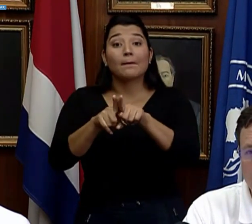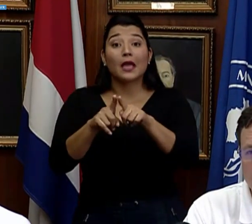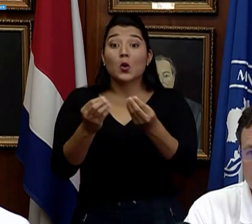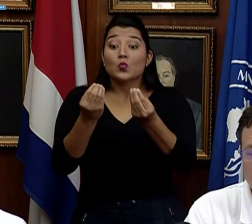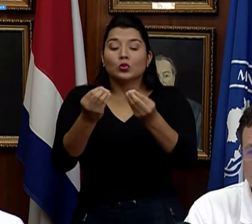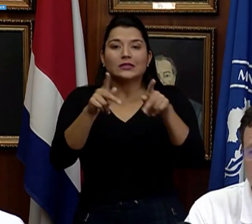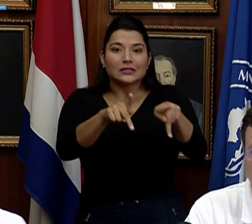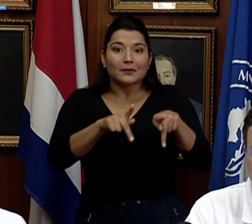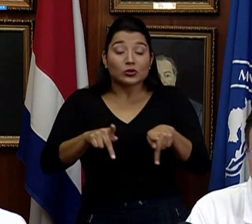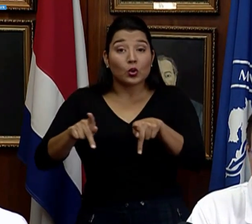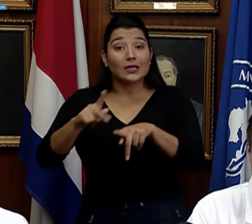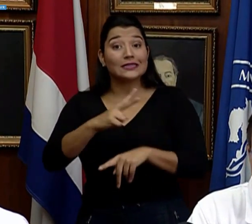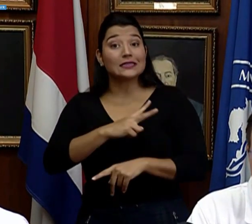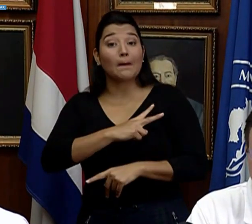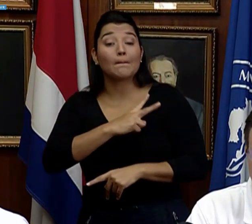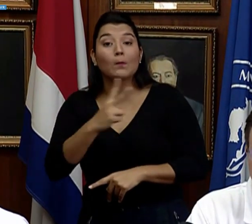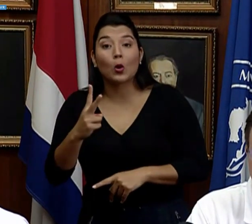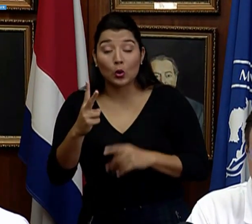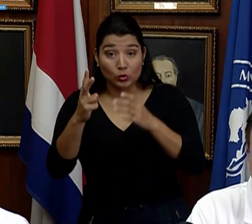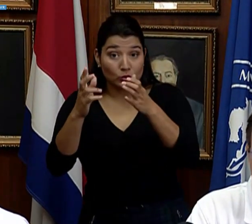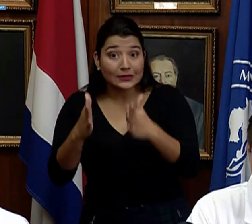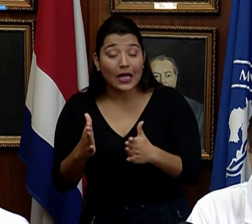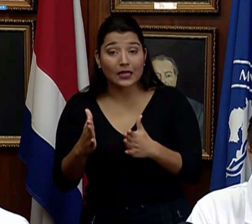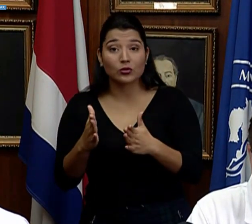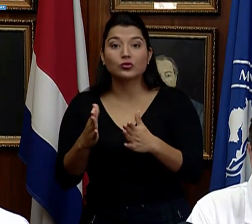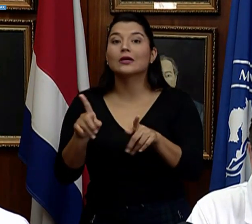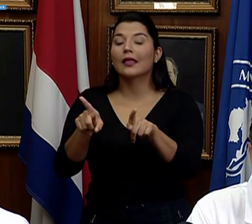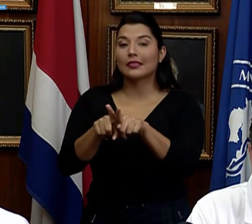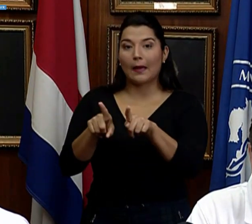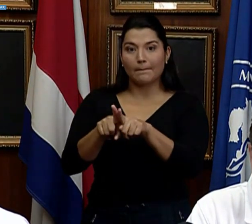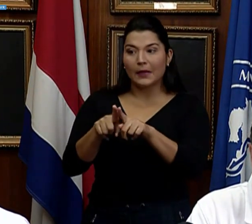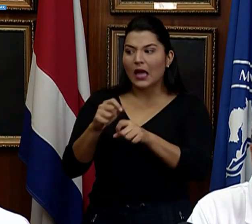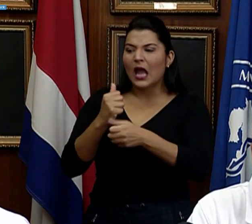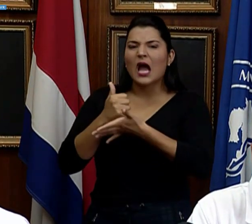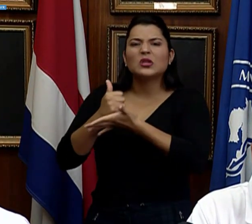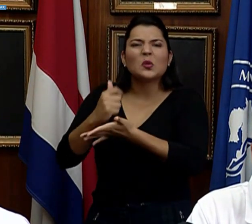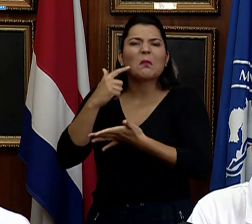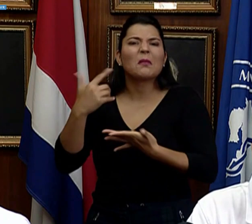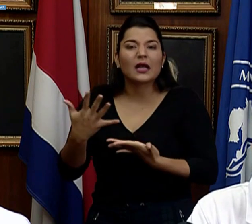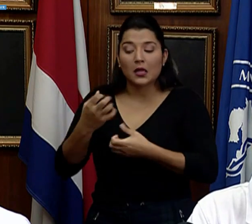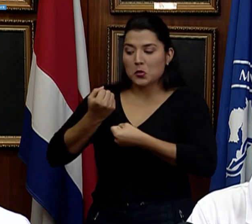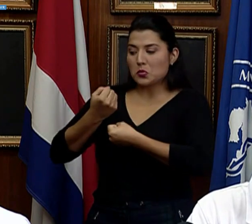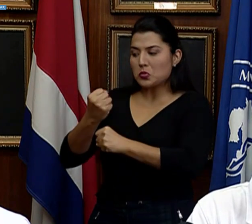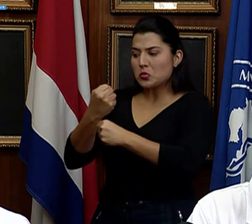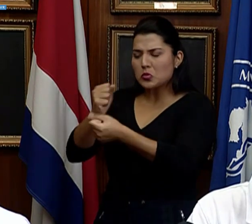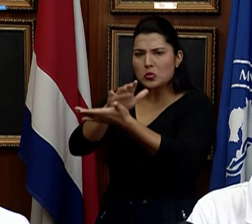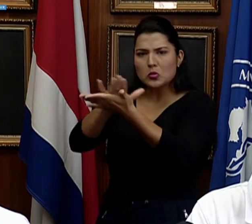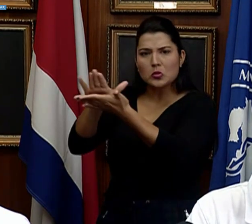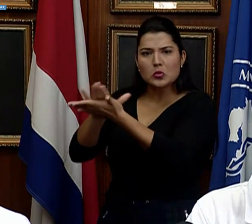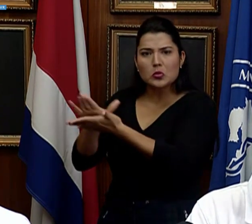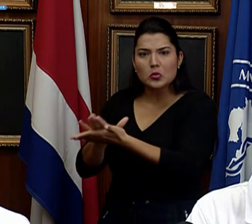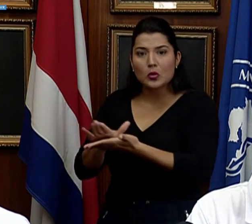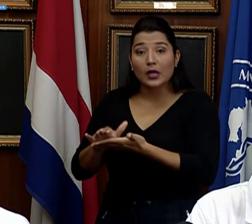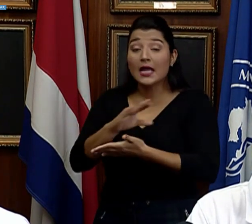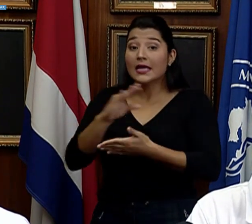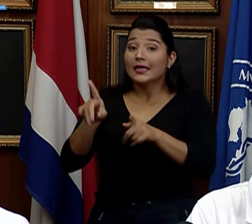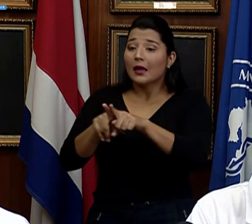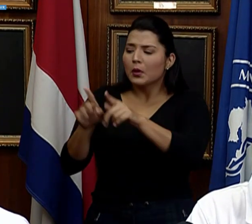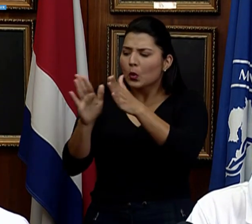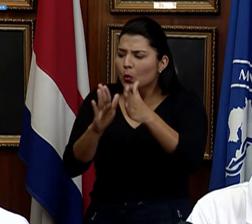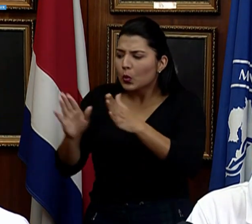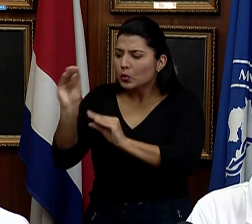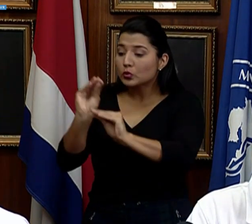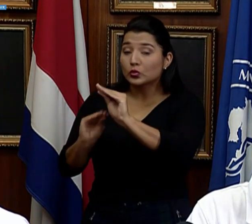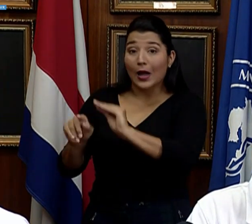voluntarios que están haciendo labores de limpieza y preparación del hospital